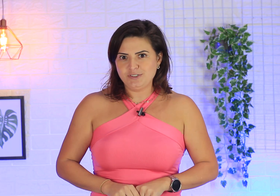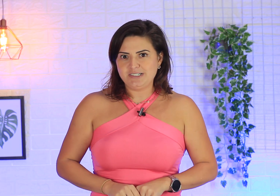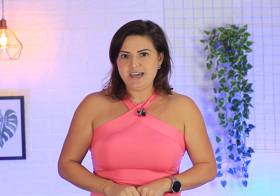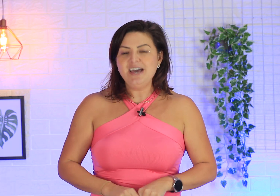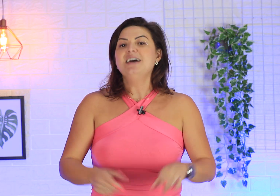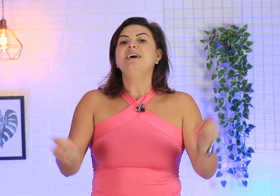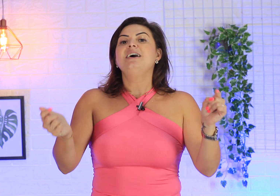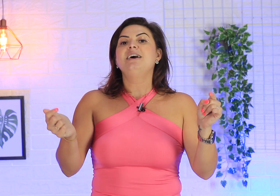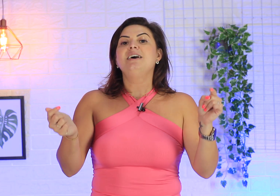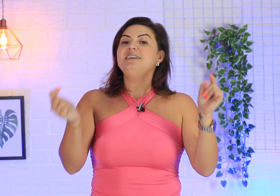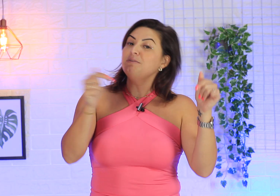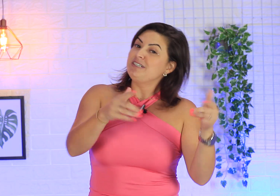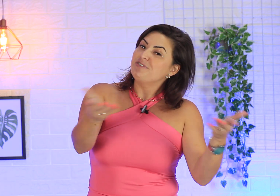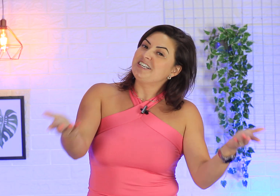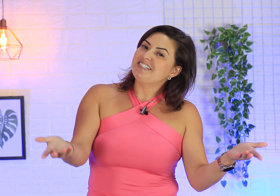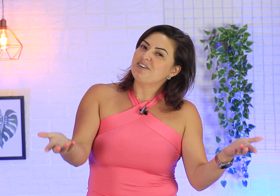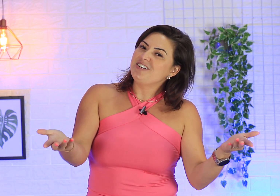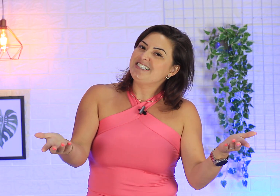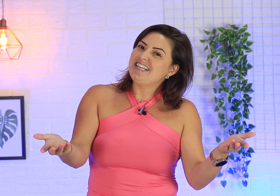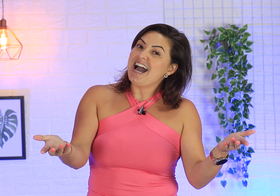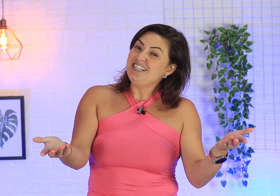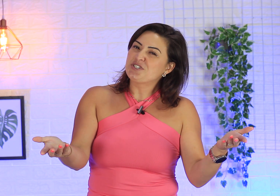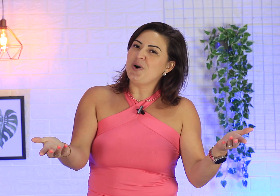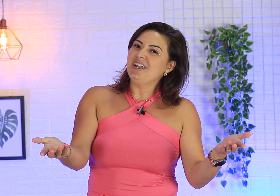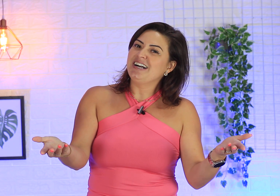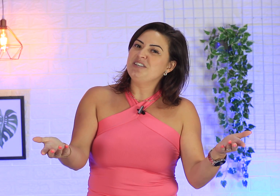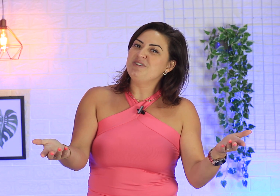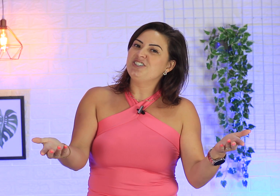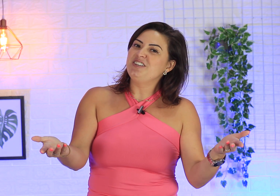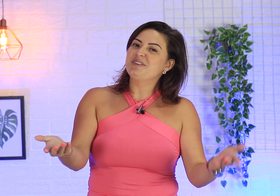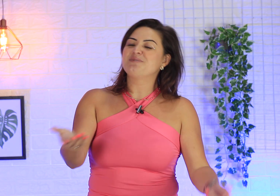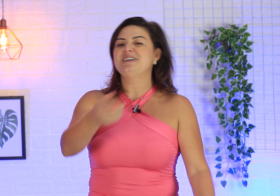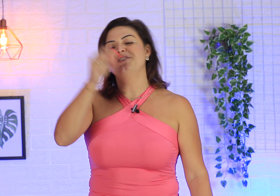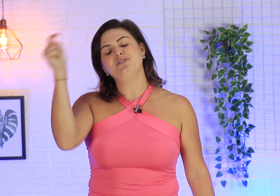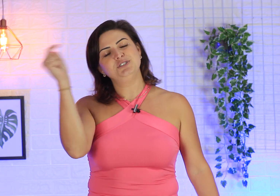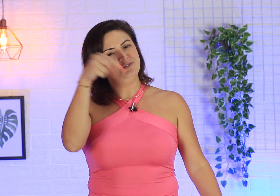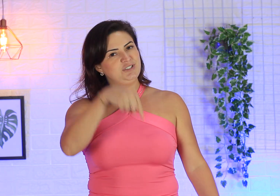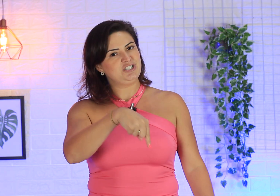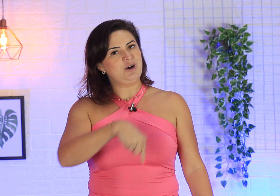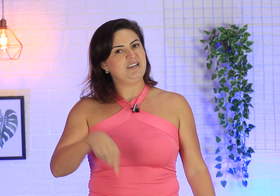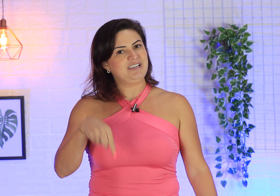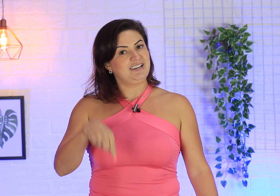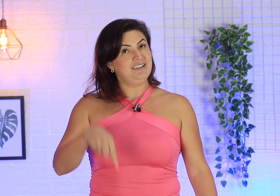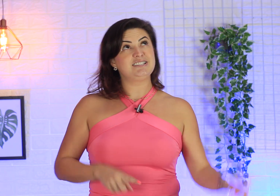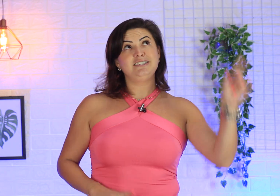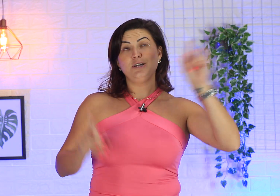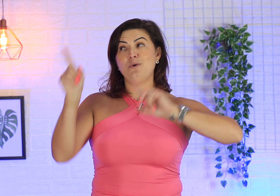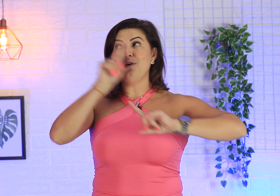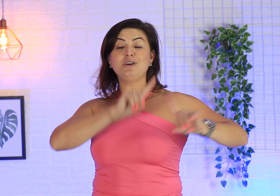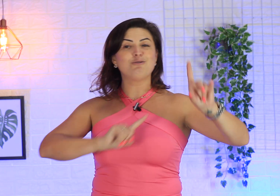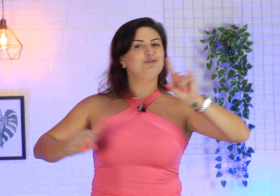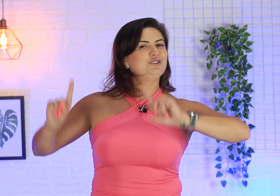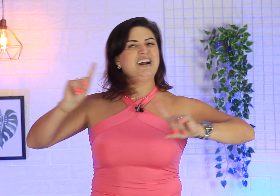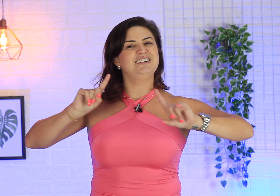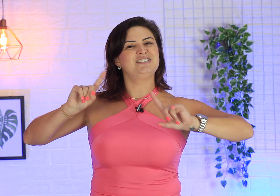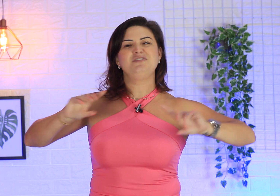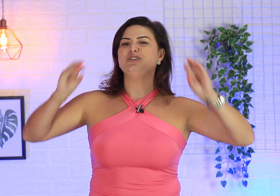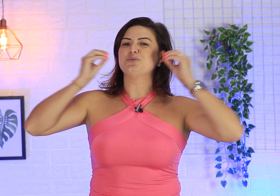você. E também, se você quiser conhecer a Escola Academia de Livras mais a fundo, vou deixar o link aqui na descrição ou em algum lugar desse vídeo.